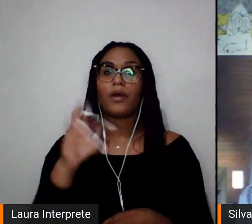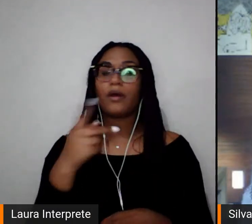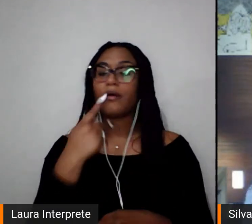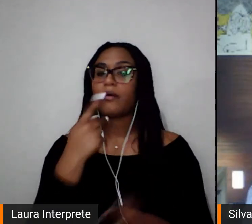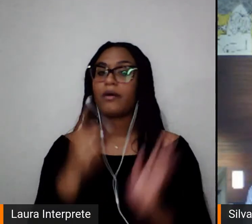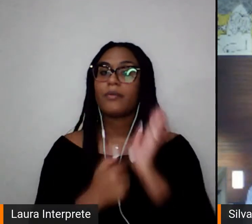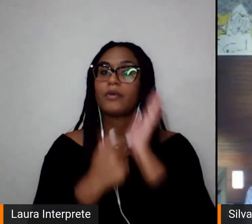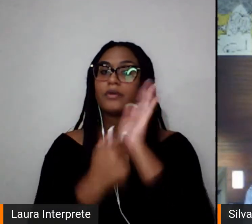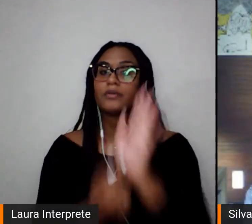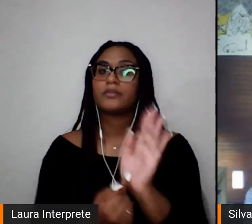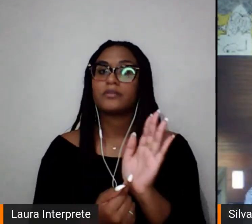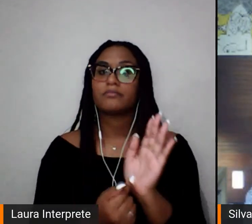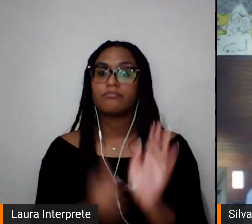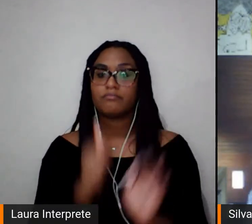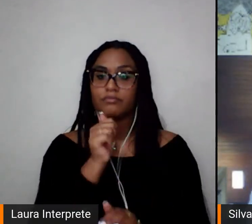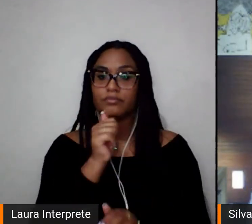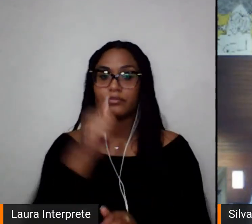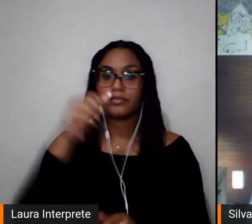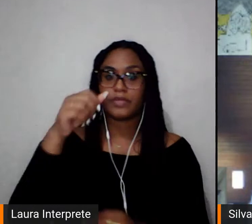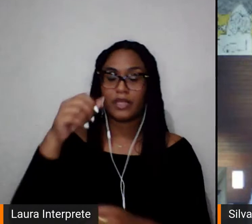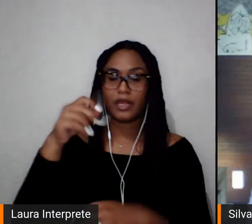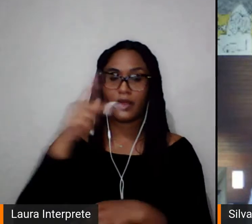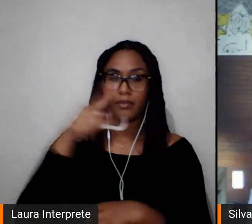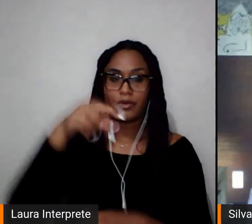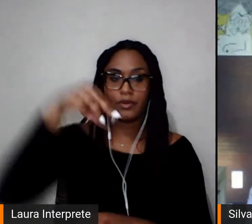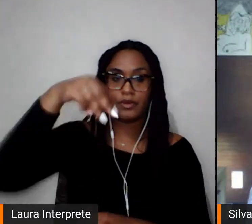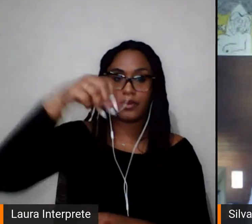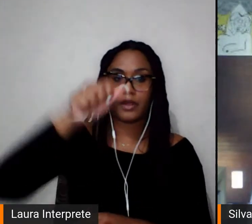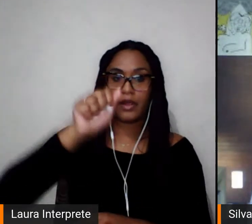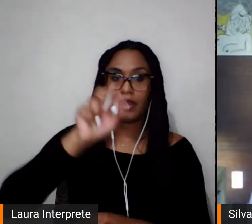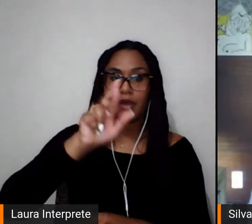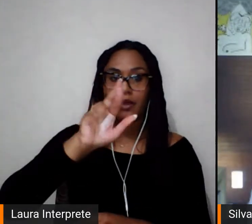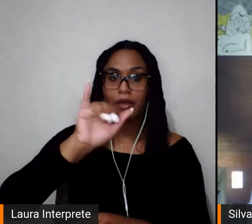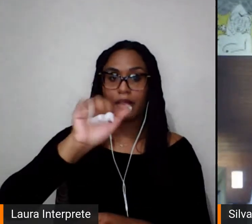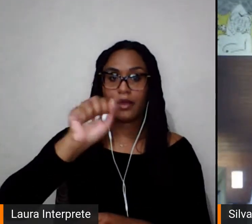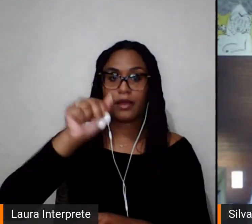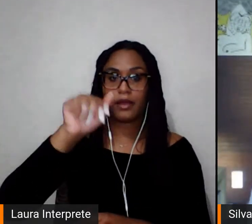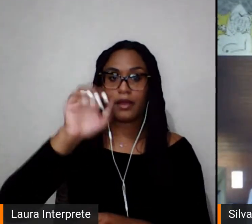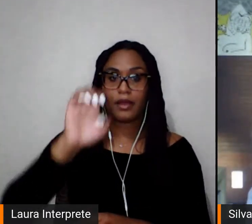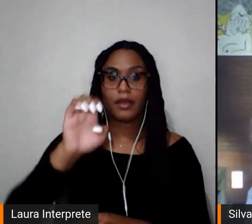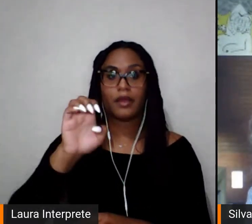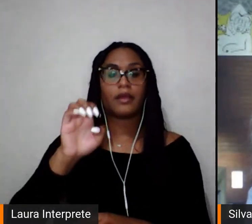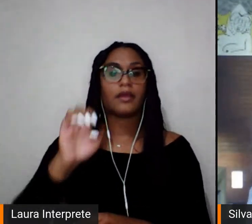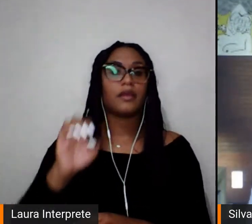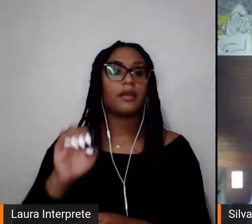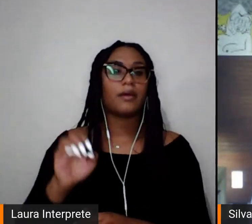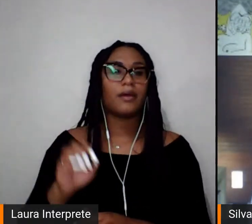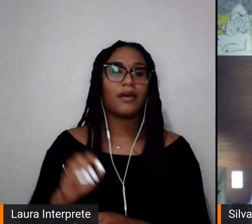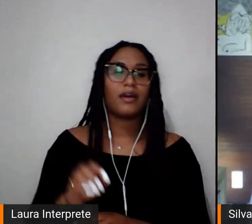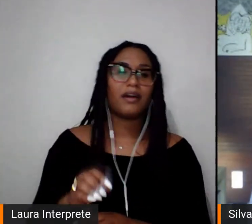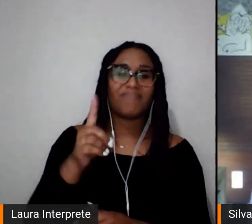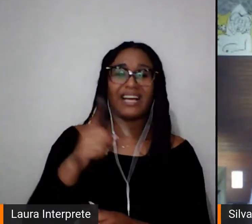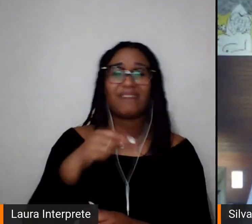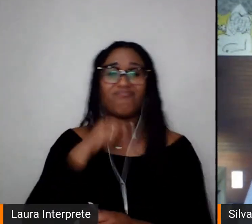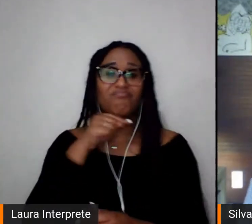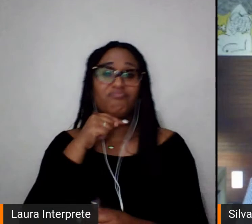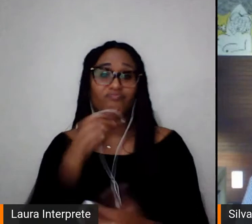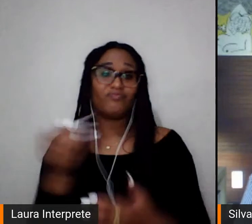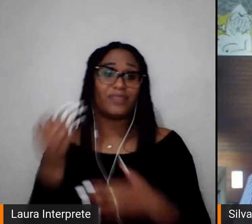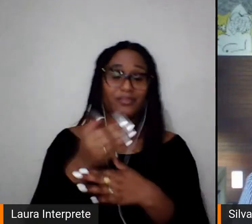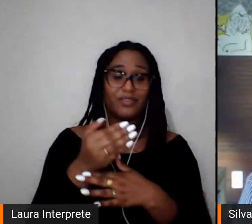Fizani encaminhou e queria agradecer a Mariane que diante da impossibilidade de estar aqui com o pai doente ainda teve a